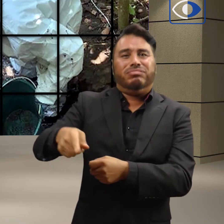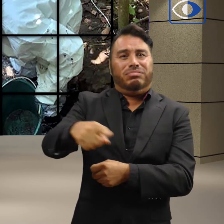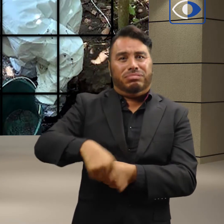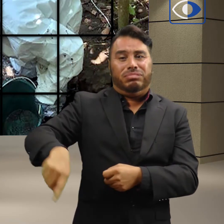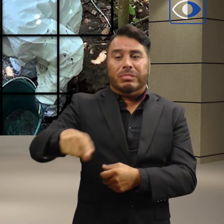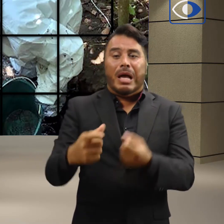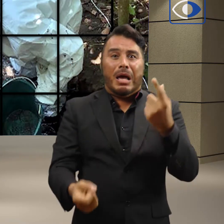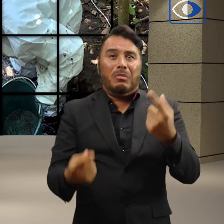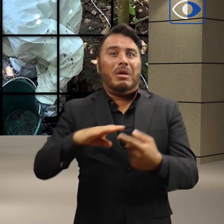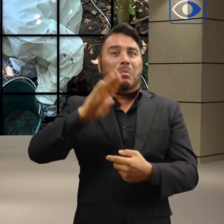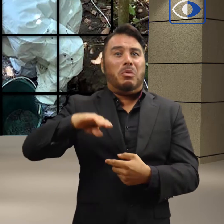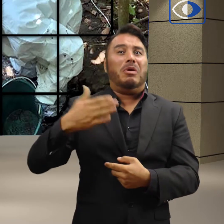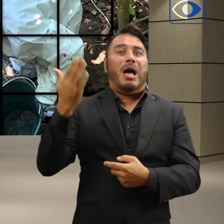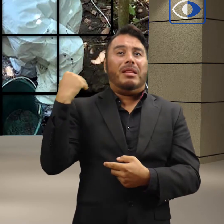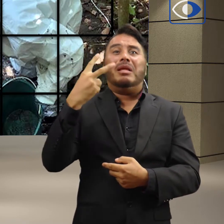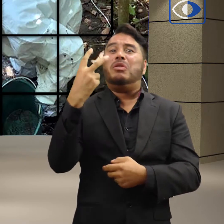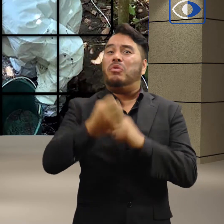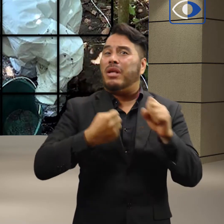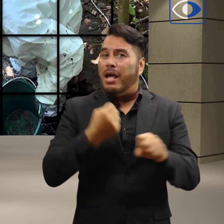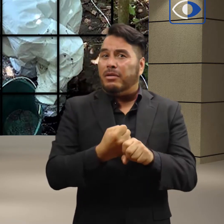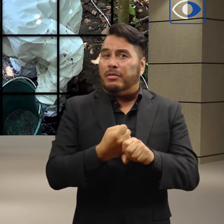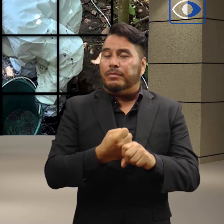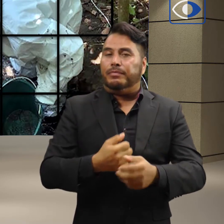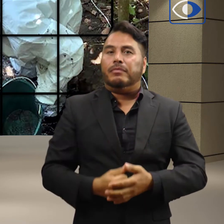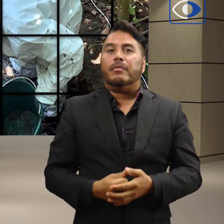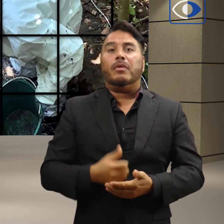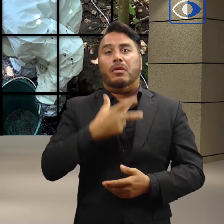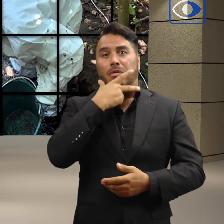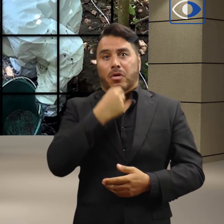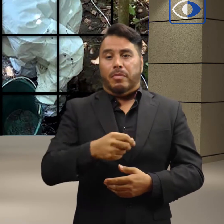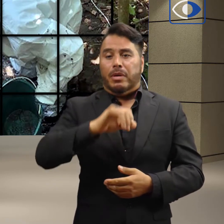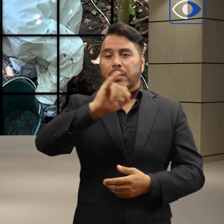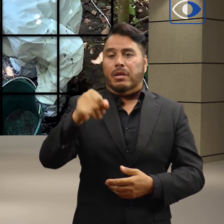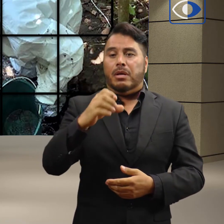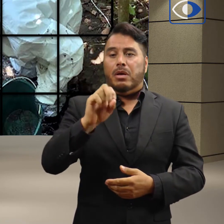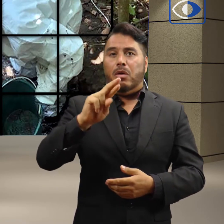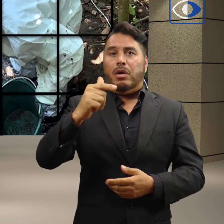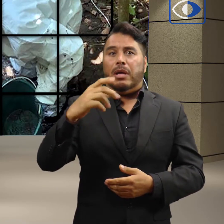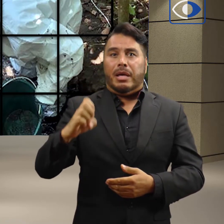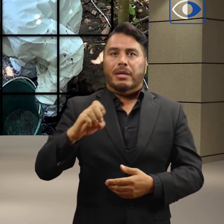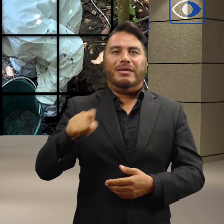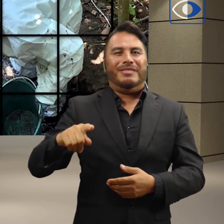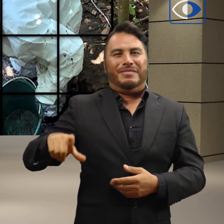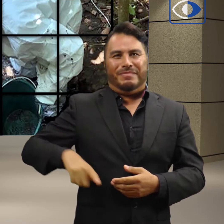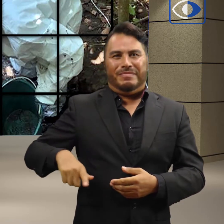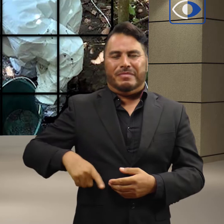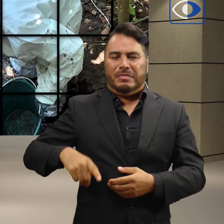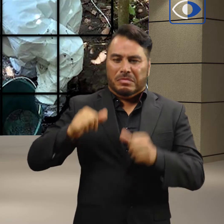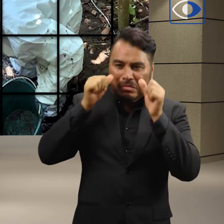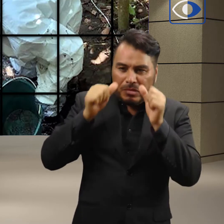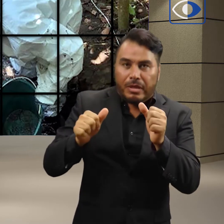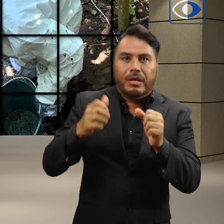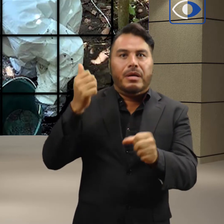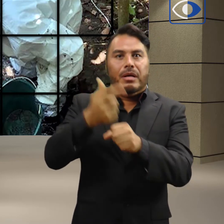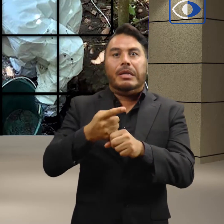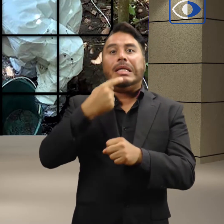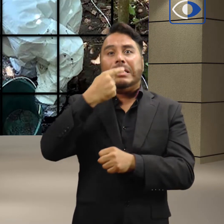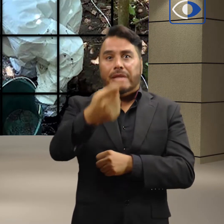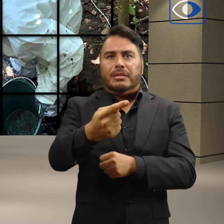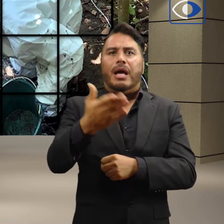centro de Veracruz, informó la Fiscalía del Estado. Jorge Winkle, fiscal general del Estado, informó que el 8 de agosto,